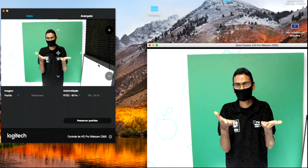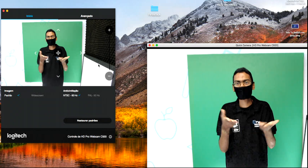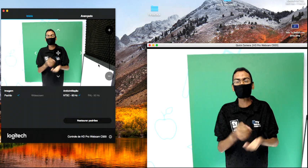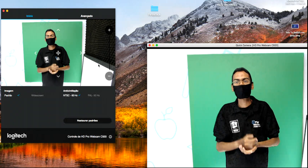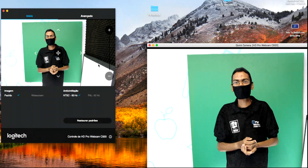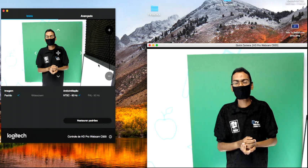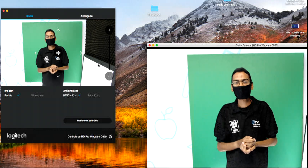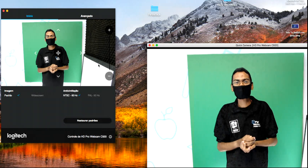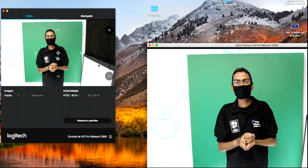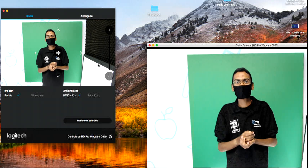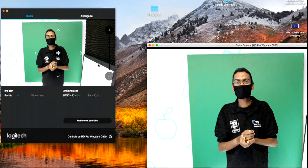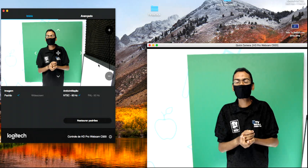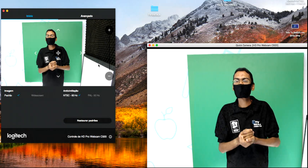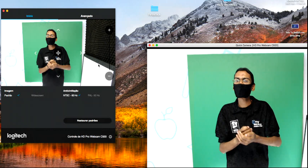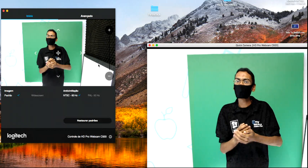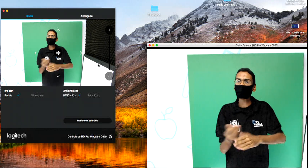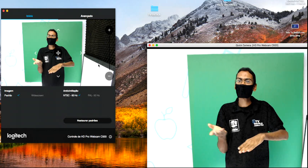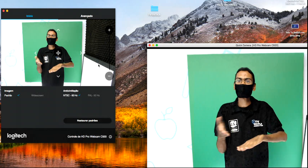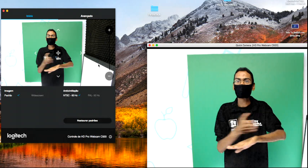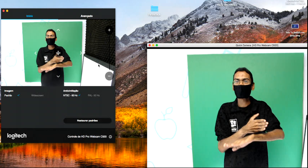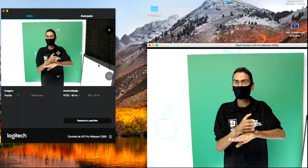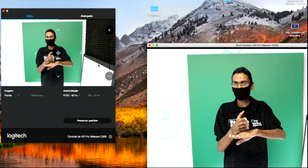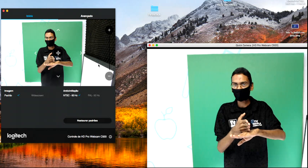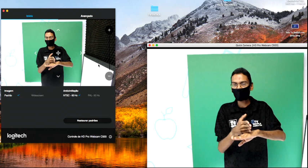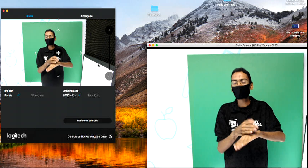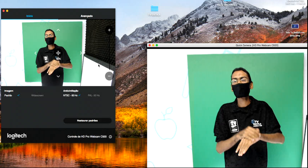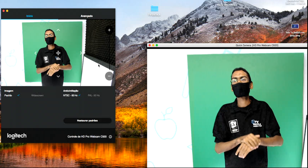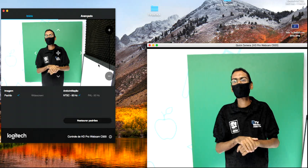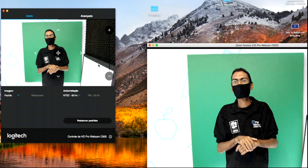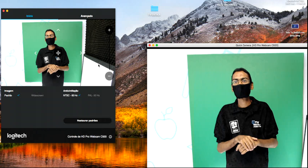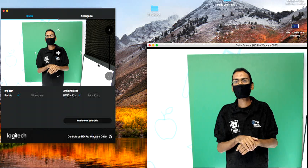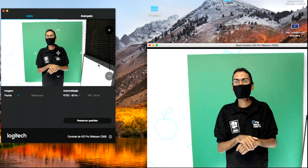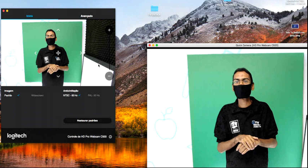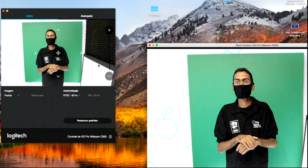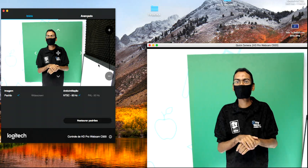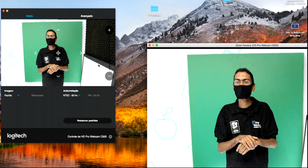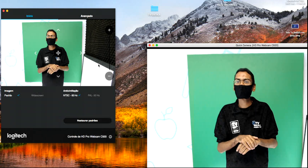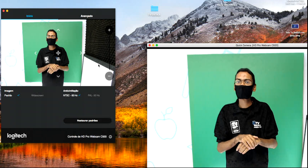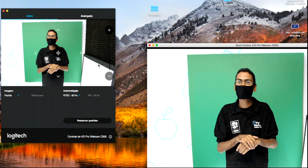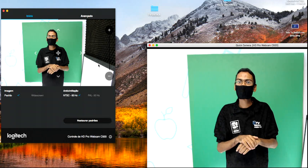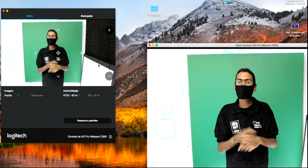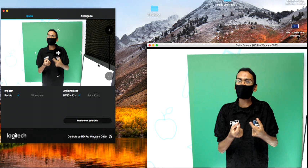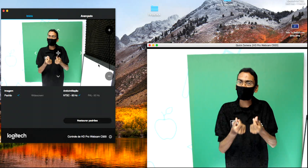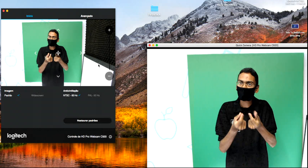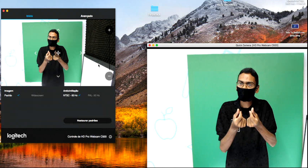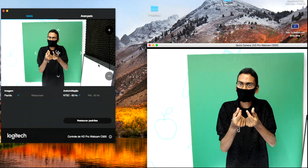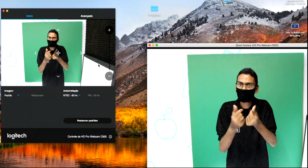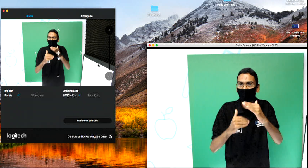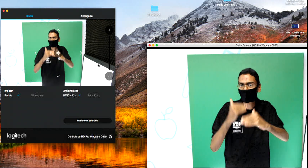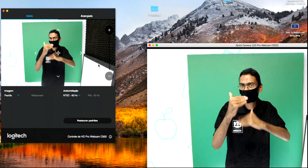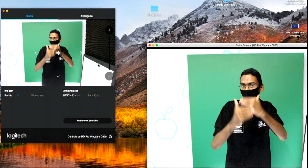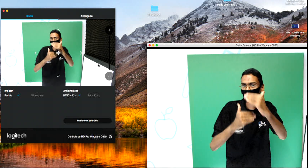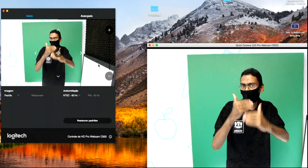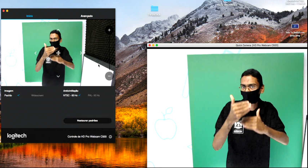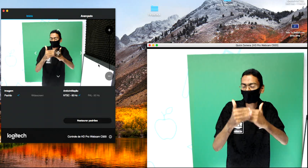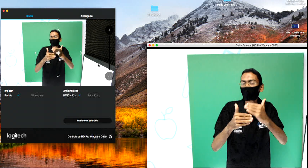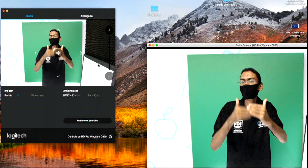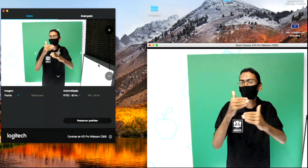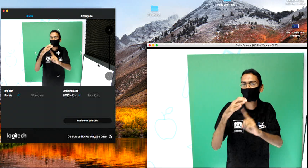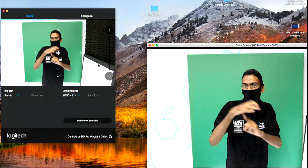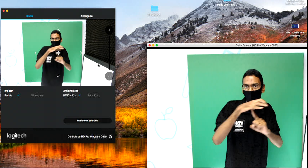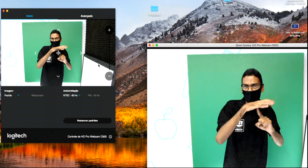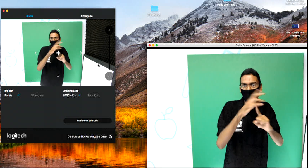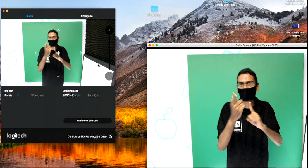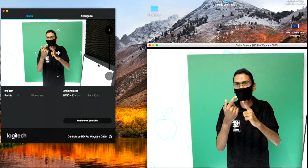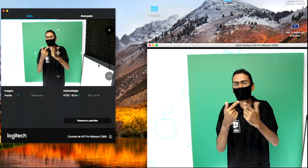Na Idade Moderna, o capitalismo mercantil se desenvolve enquanto o sistema de